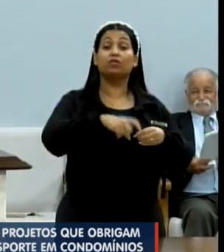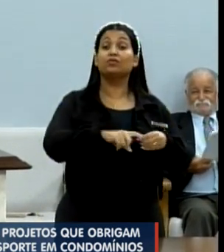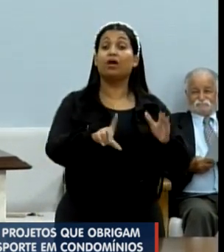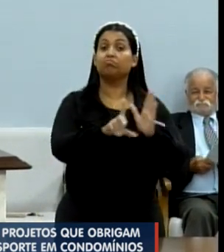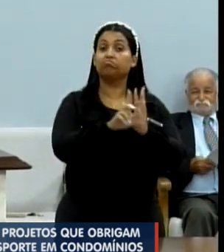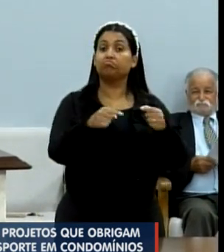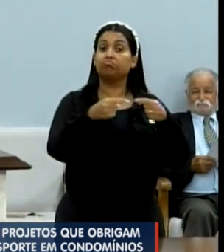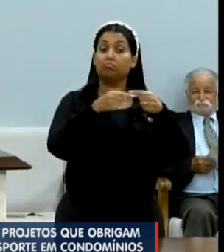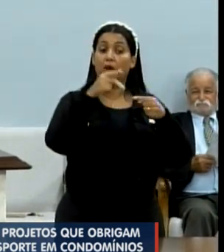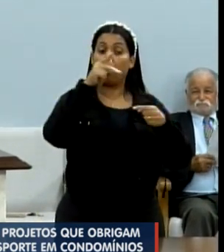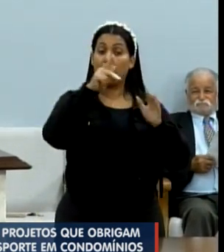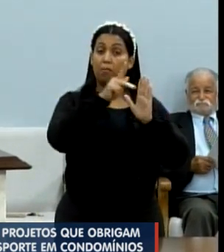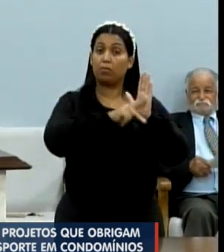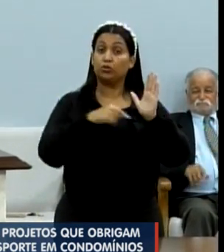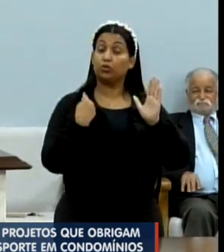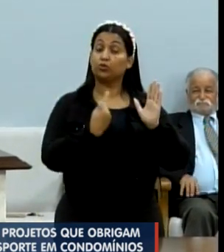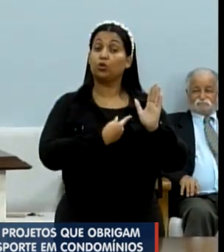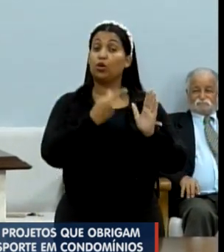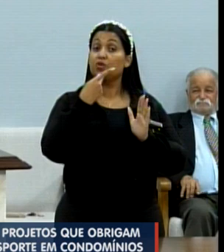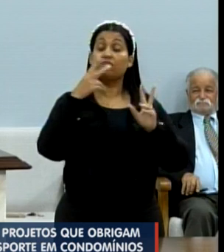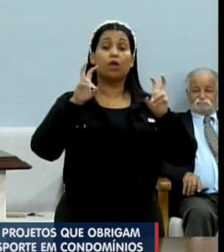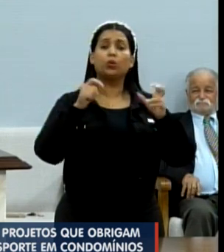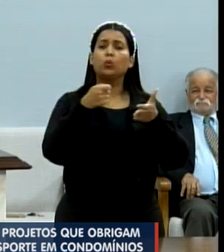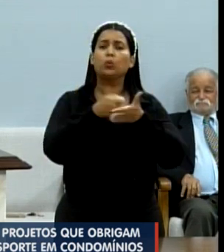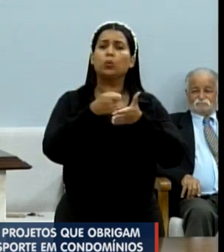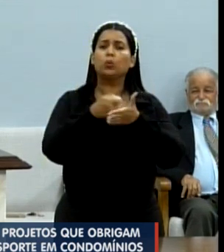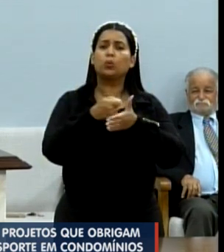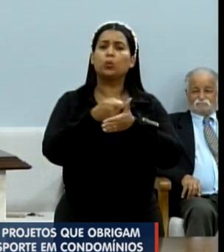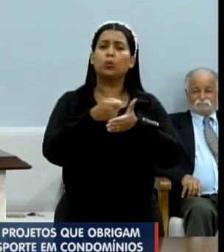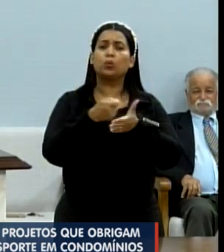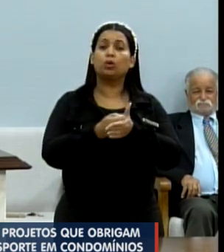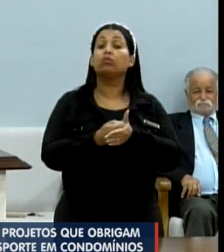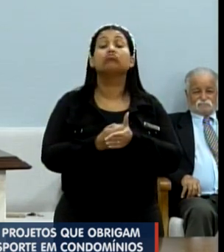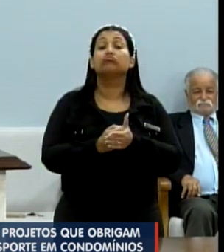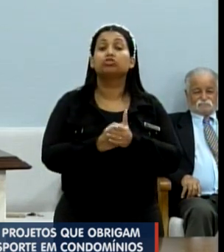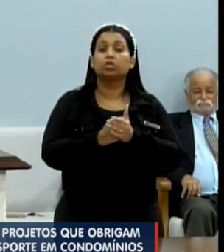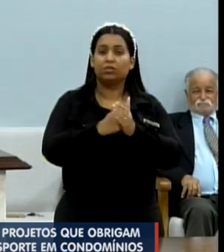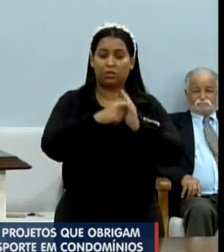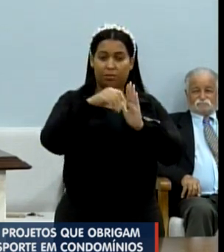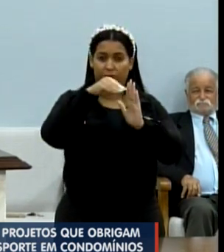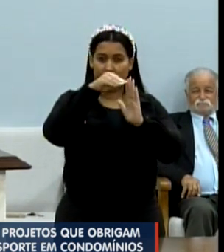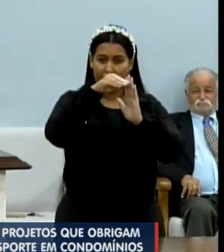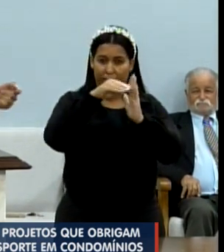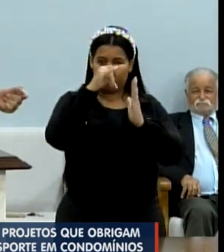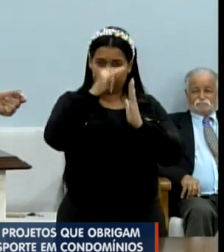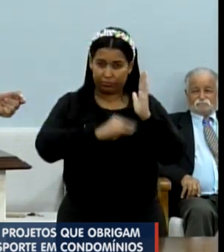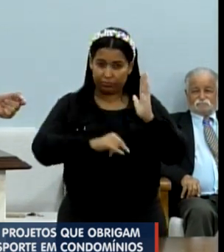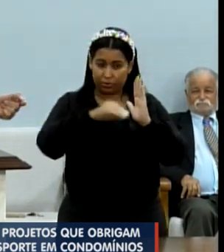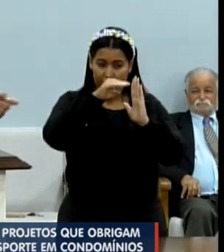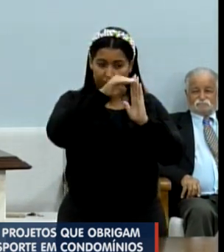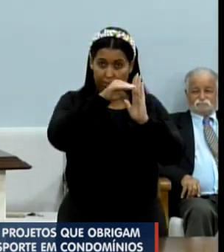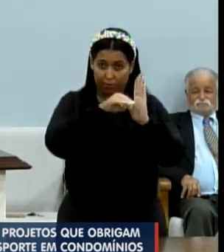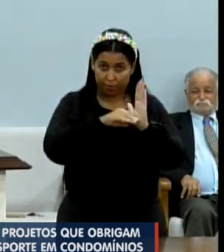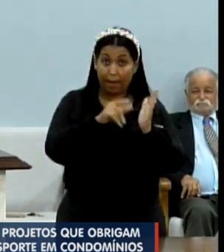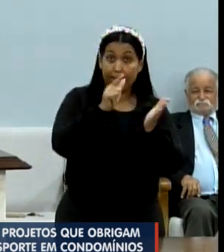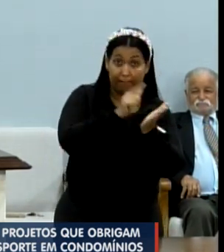aquele projeto nosso que fala da obrigatoriedade do cardápio impresso, além do QR Code.